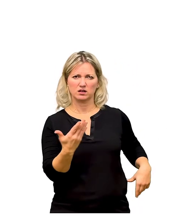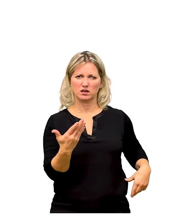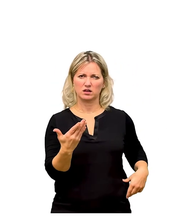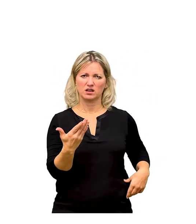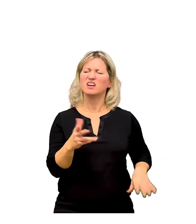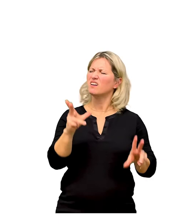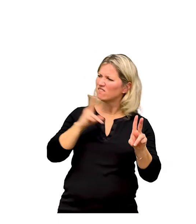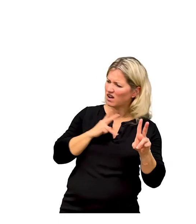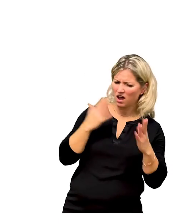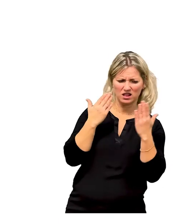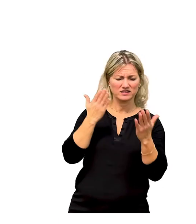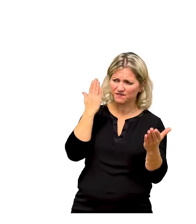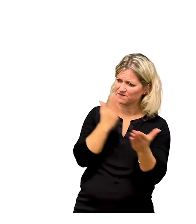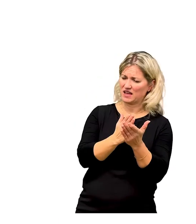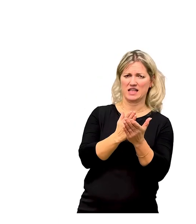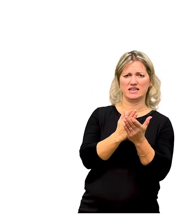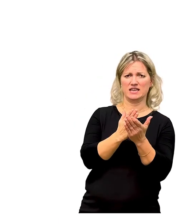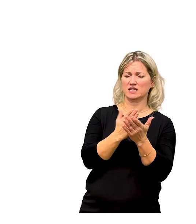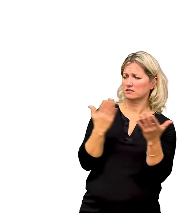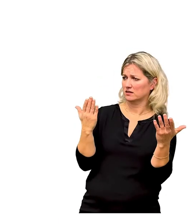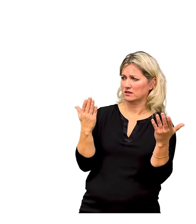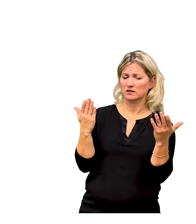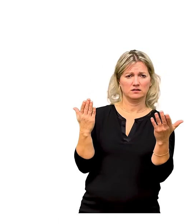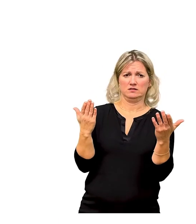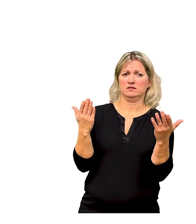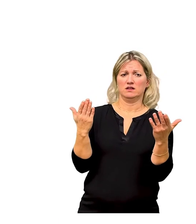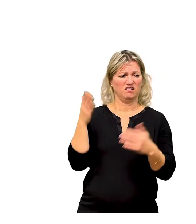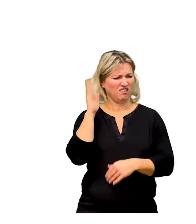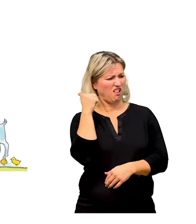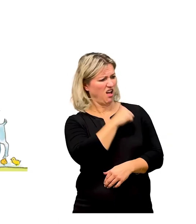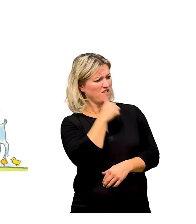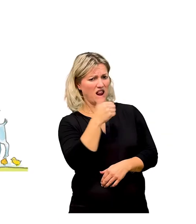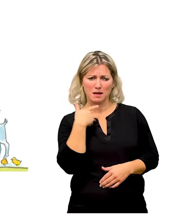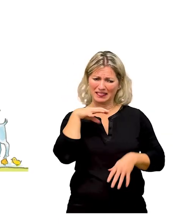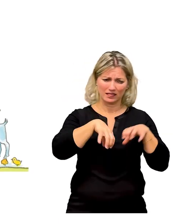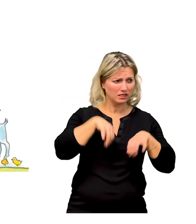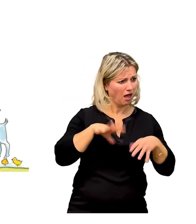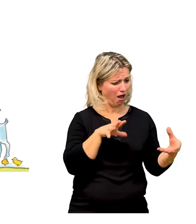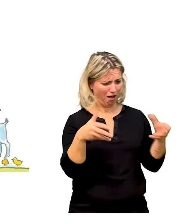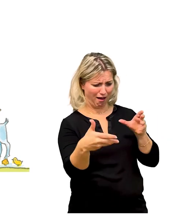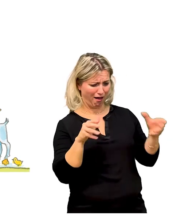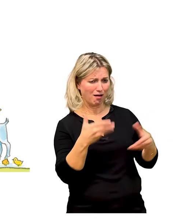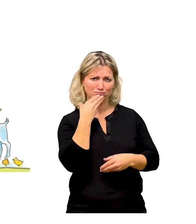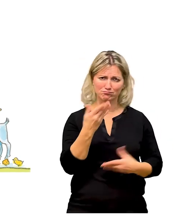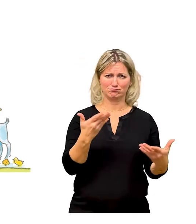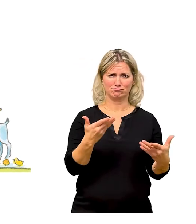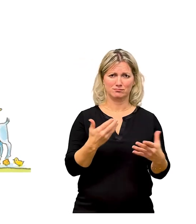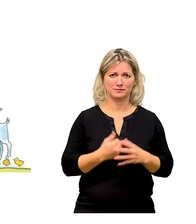lange. Warte, bis ich ausgelesen habe, bittet Emilio. Es wäre nicht so langweilig, wenn ich ein Tier zum Angucken hätte, mault